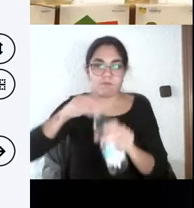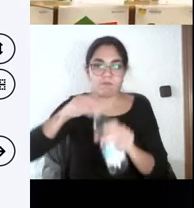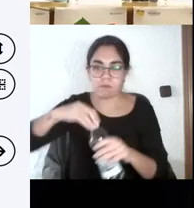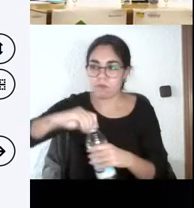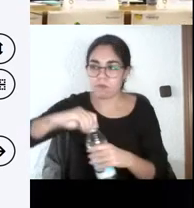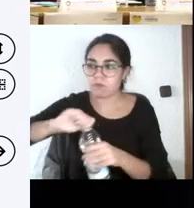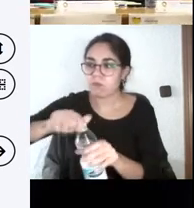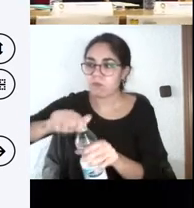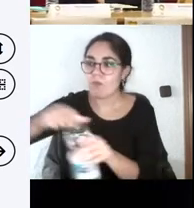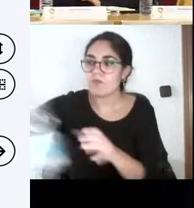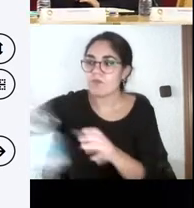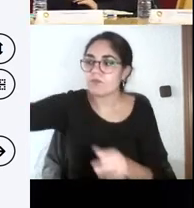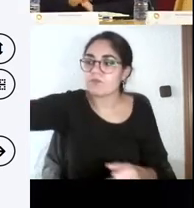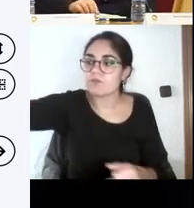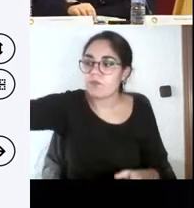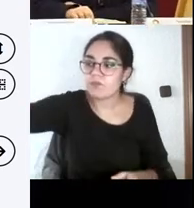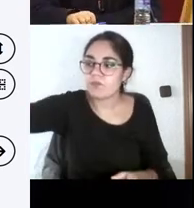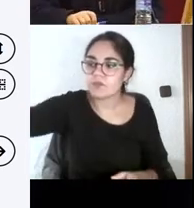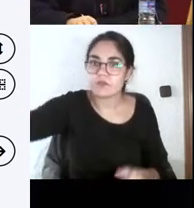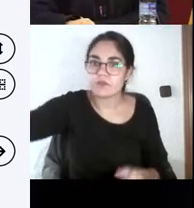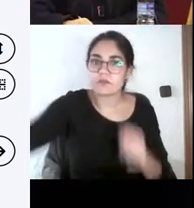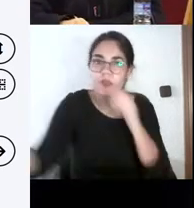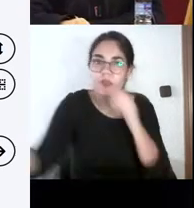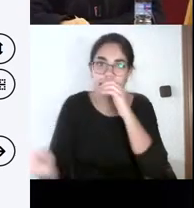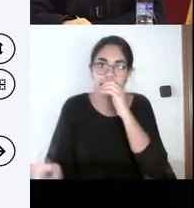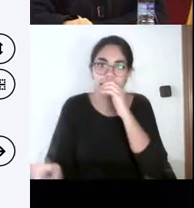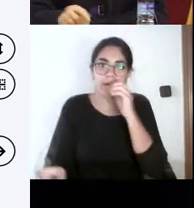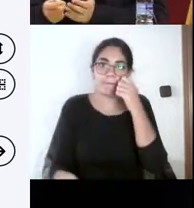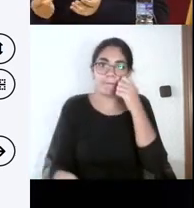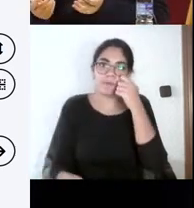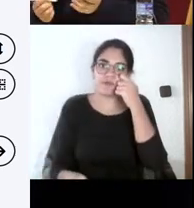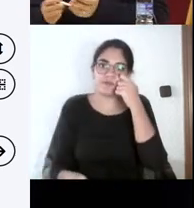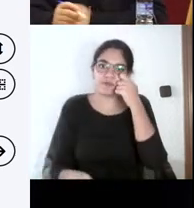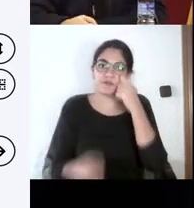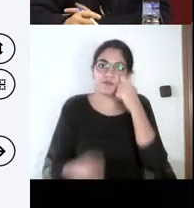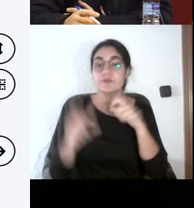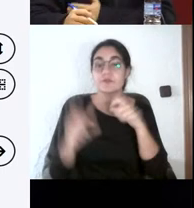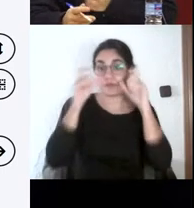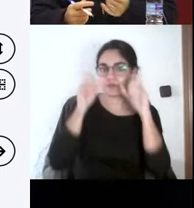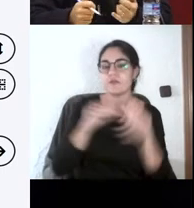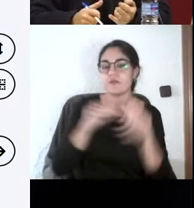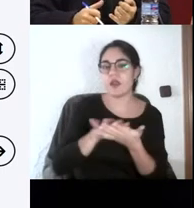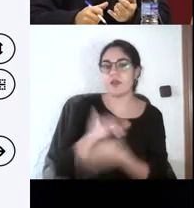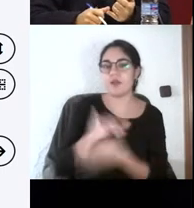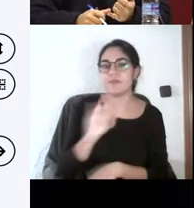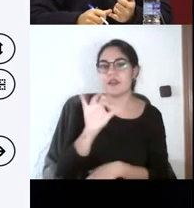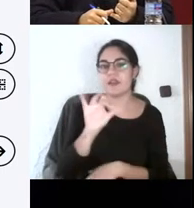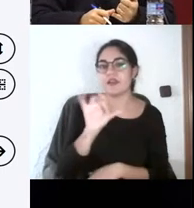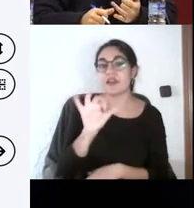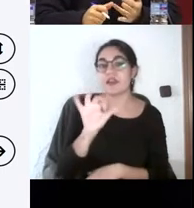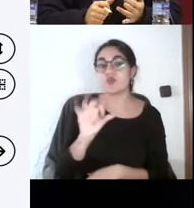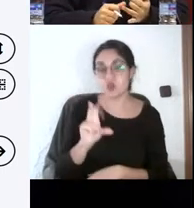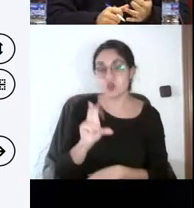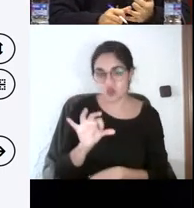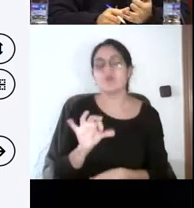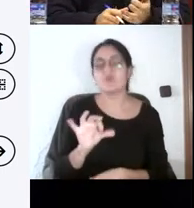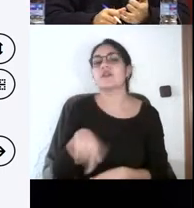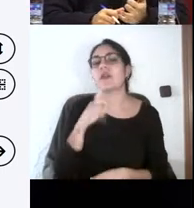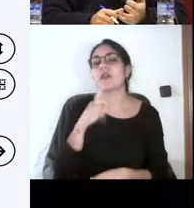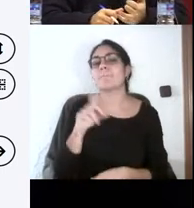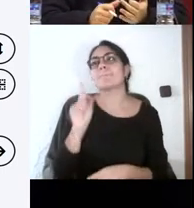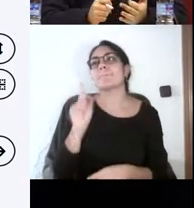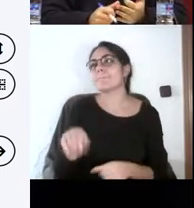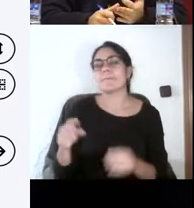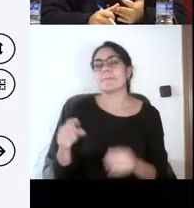Ahora, cuando estoy dando la razón a Pedro, porque justo lo que ha dicho, en realidad depende de la asignatura, depende del